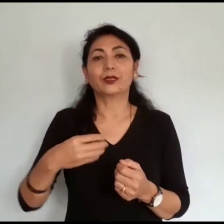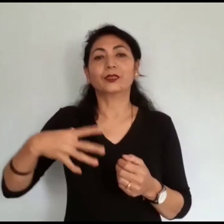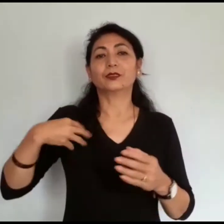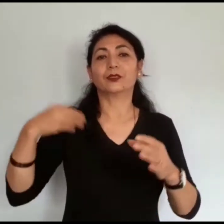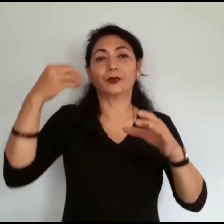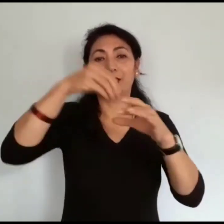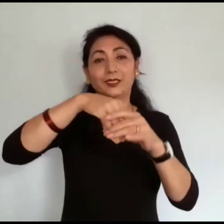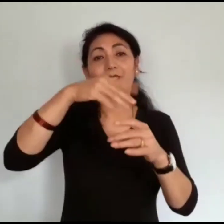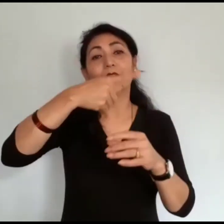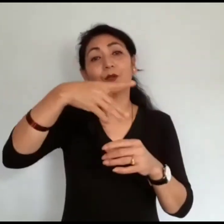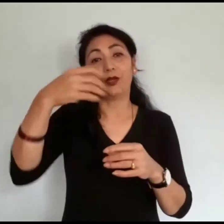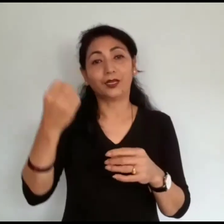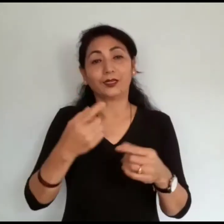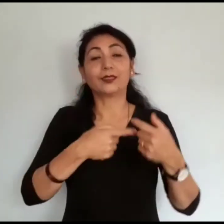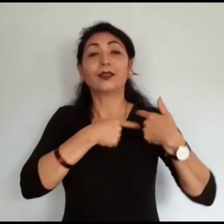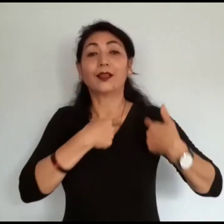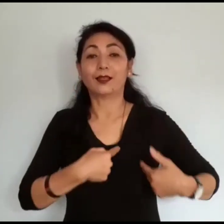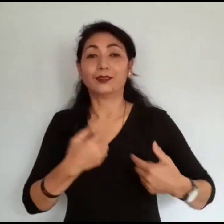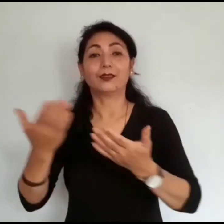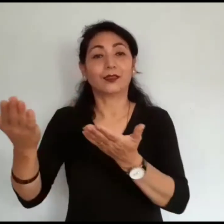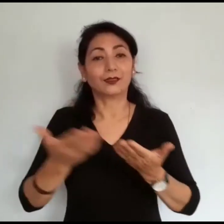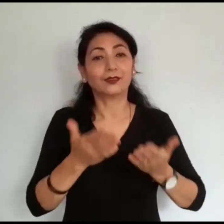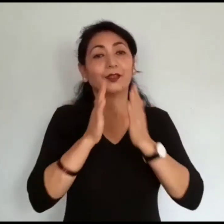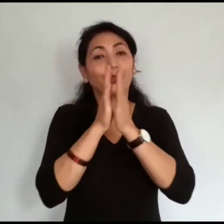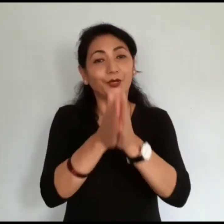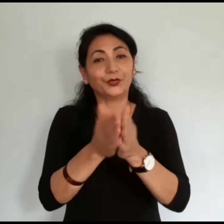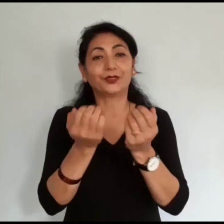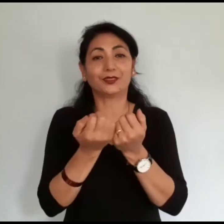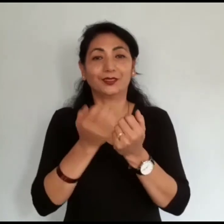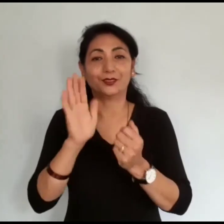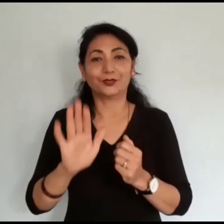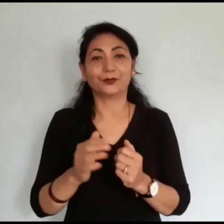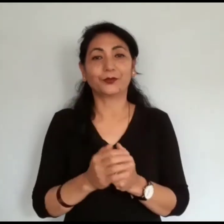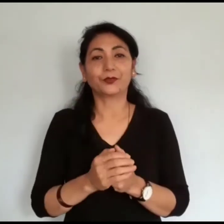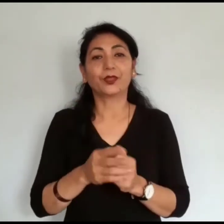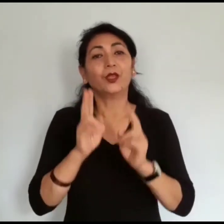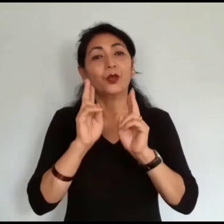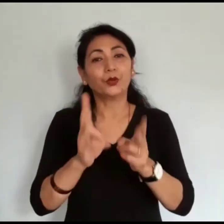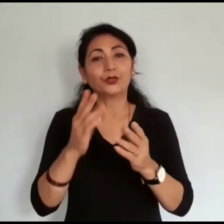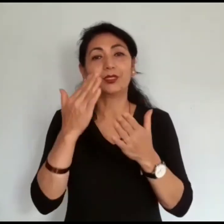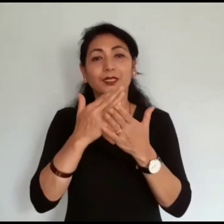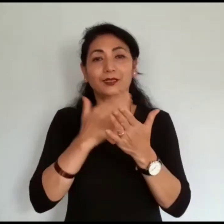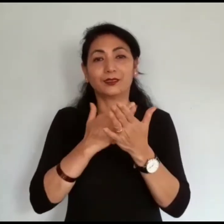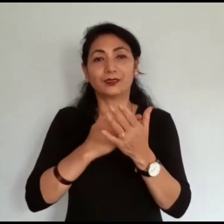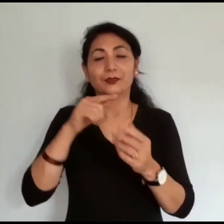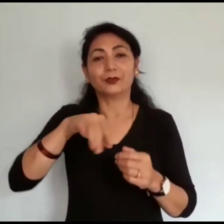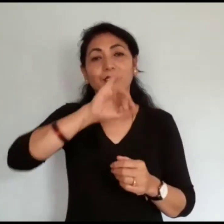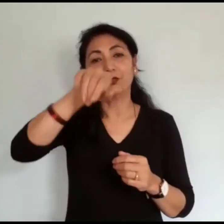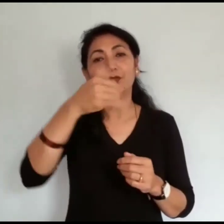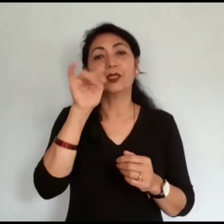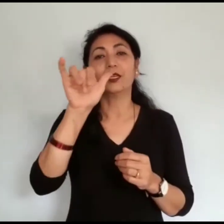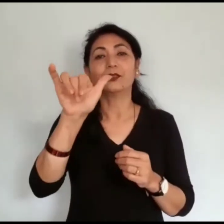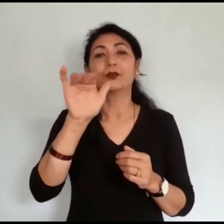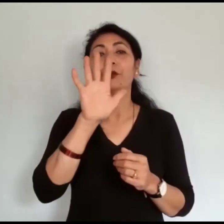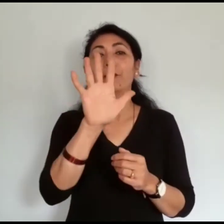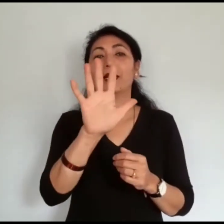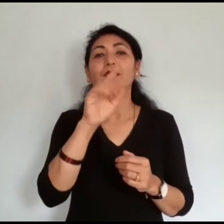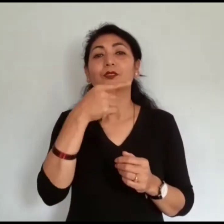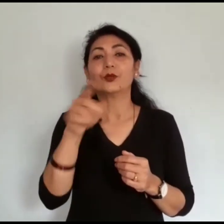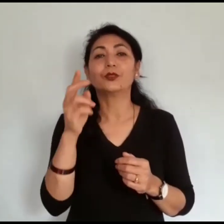सबई माज सब भागिता को लागी हार दिक आवाहन गर दैचाऊ फुक्त कारिक्रम यही जुलाई महिना को